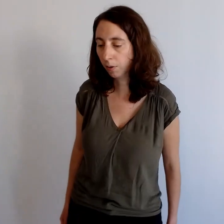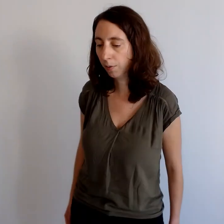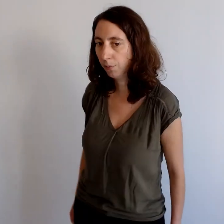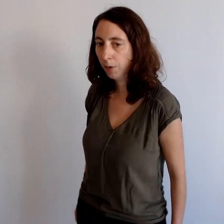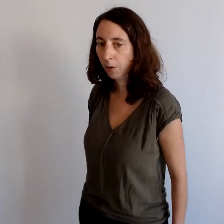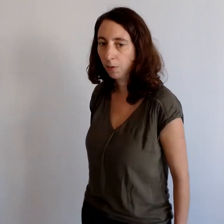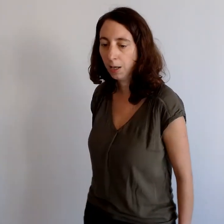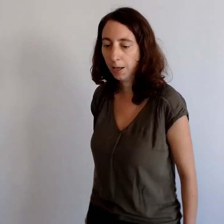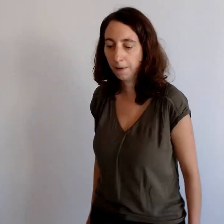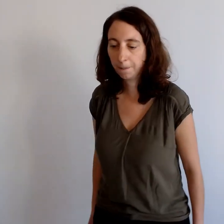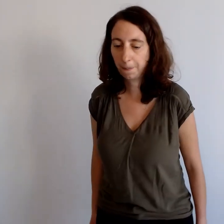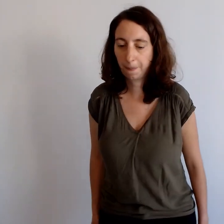mieux les relier.